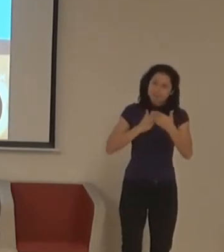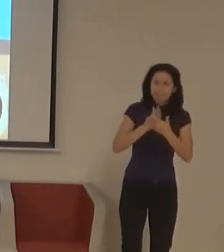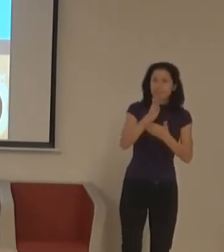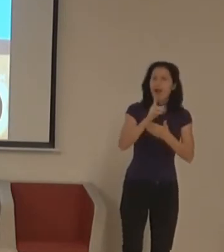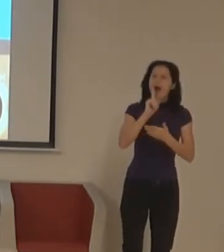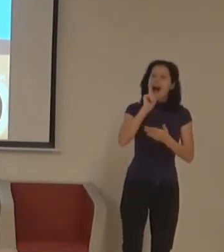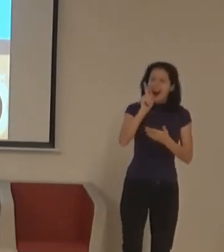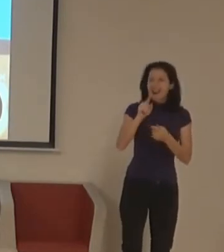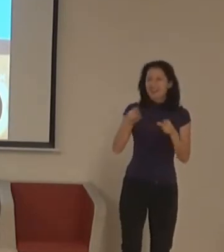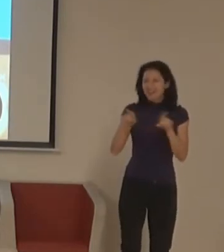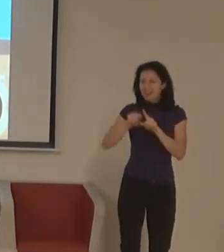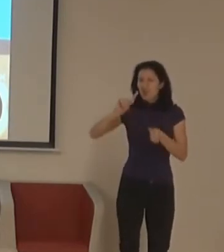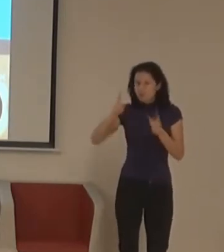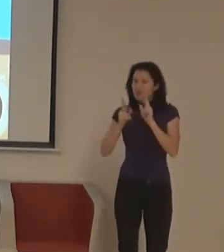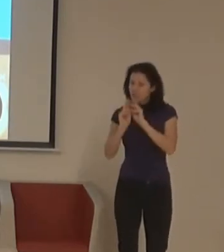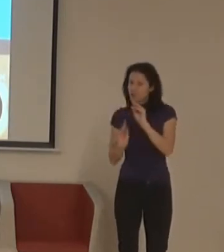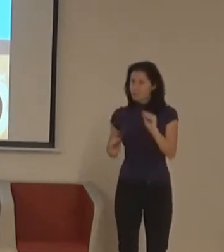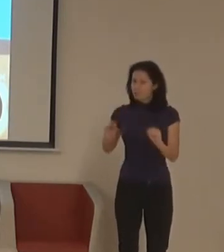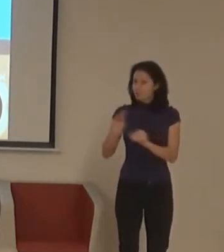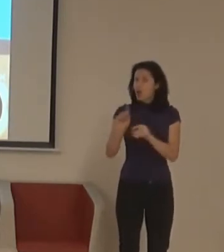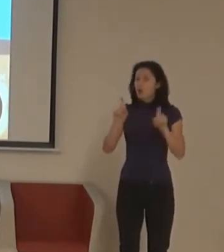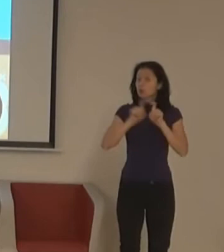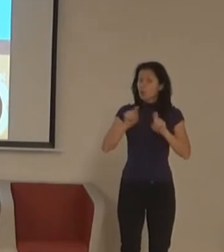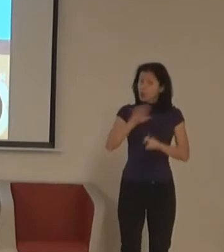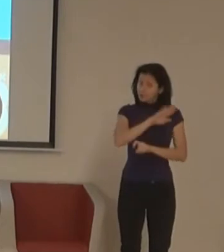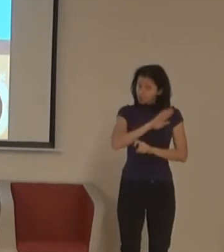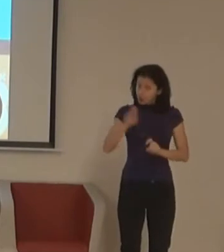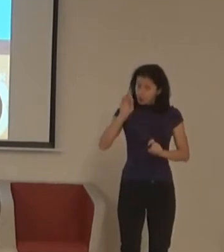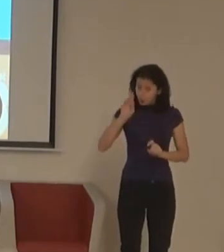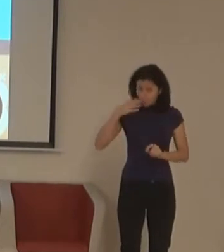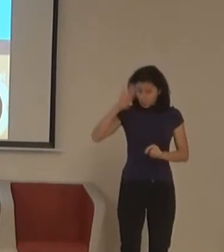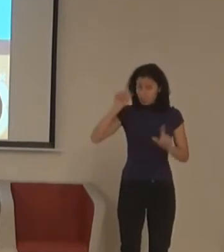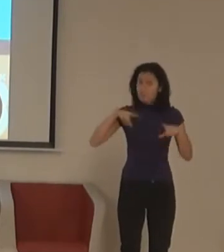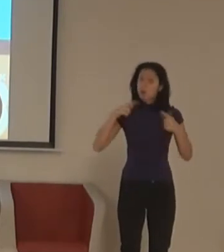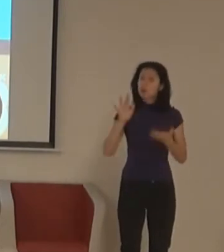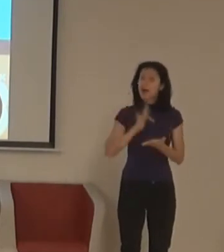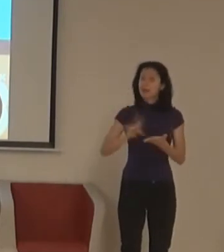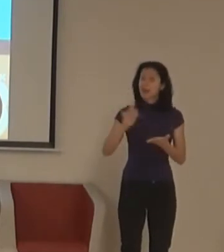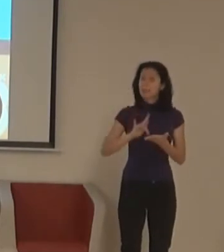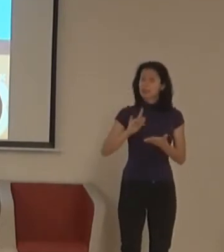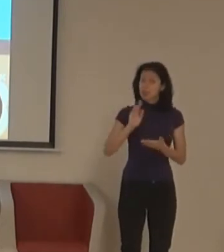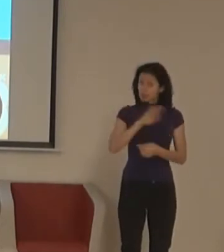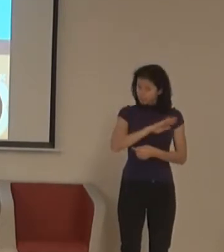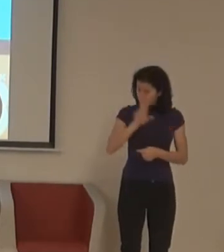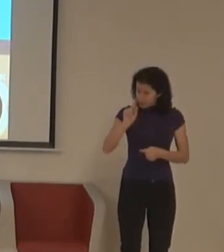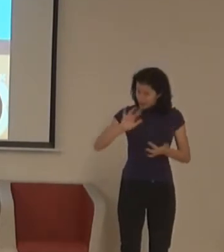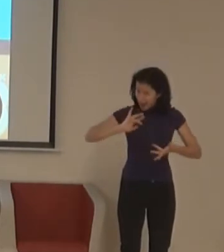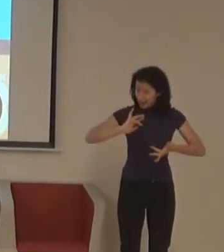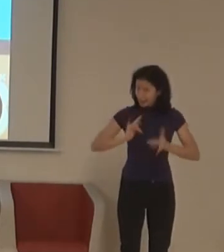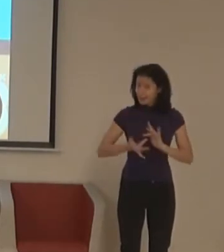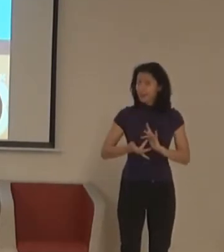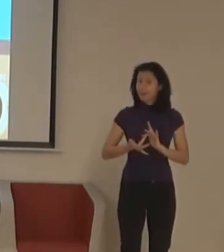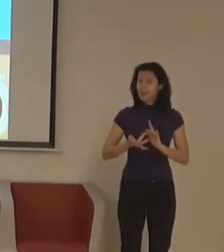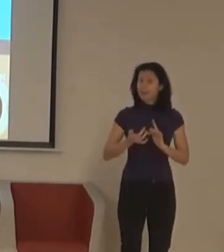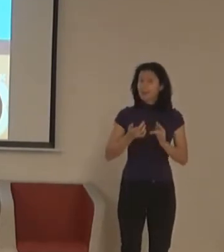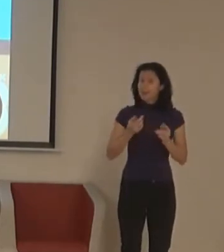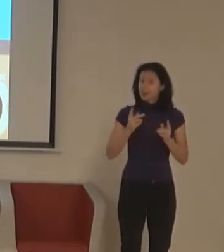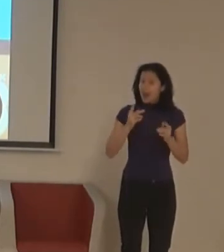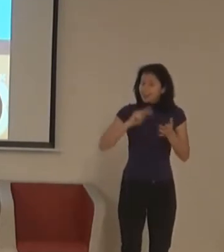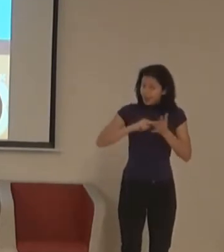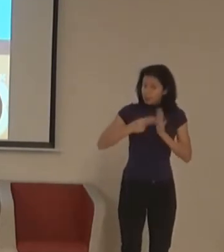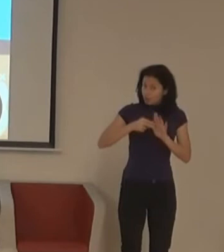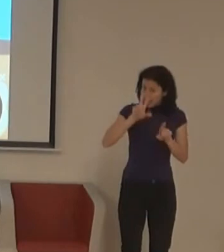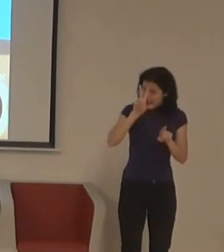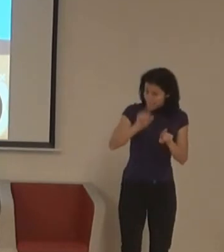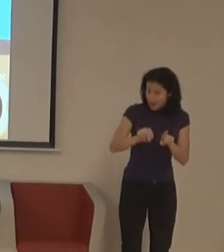ne všichni mají tablet, ne všichni mají tablet iOSem, ne všichni mají přístup na internet, a upřímně dát dítěti do ruky tableta poslít ho